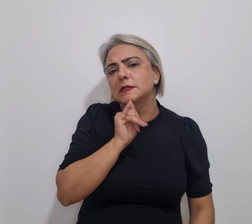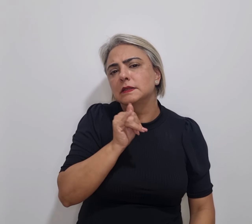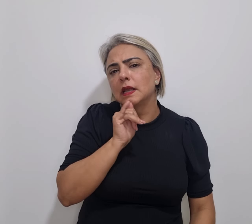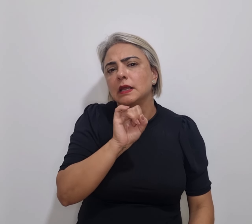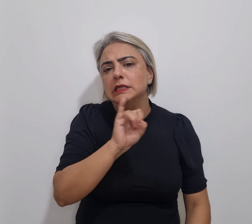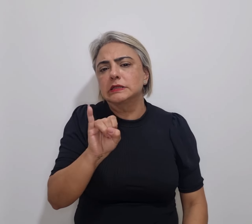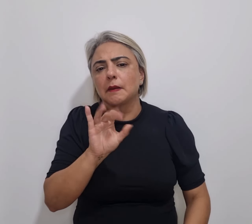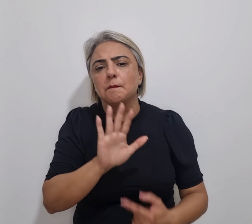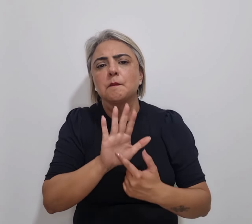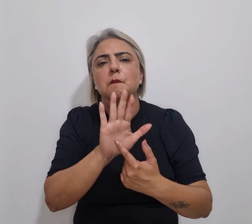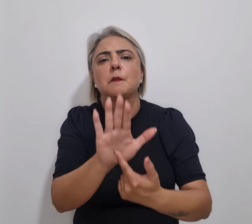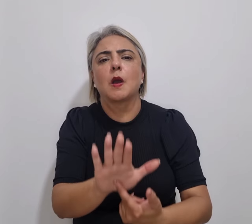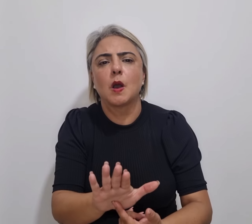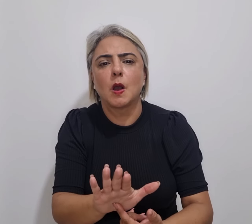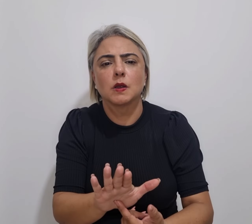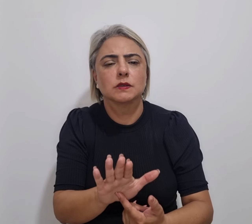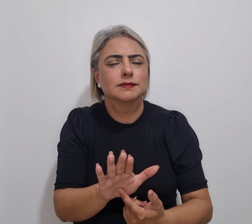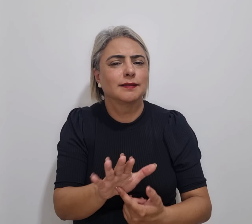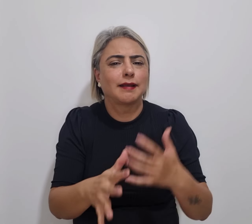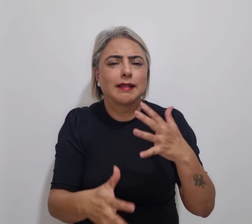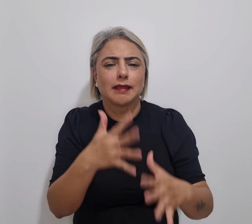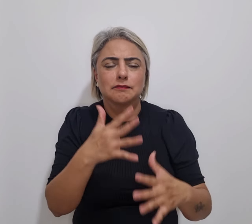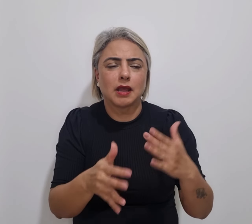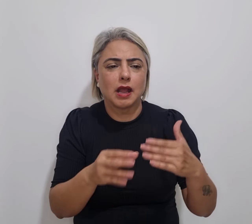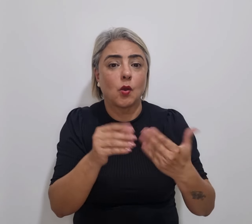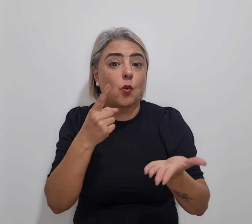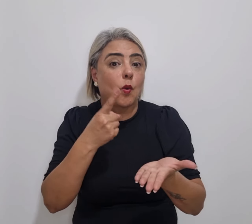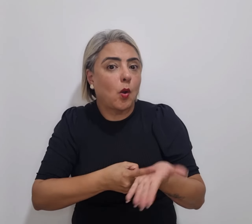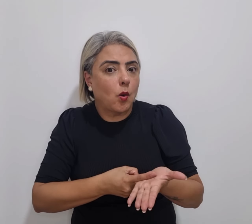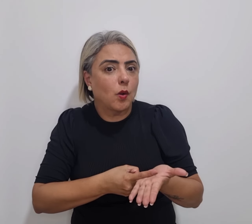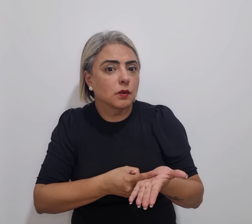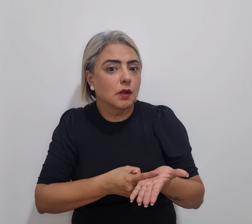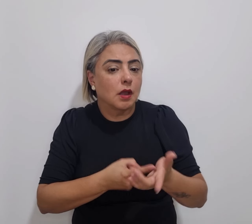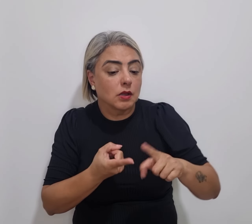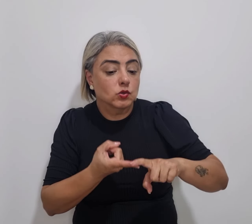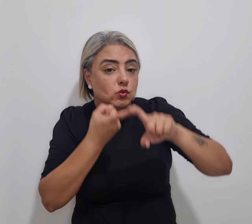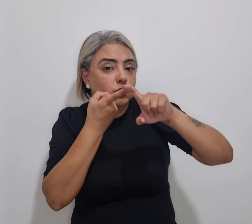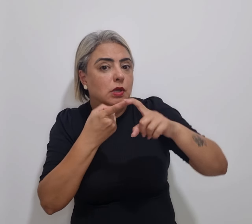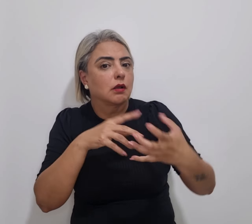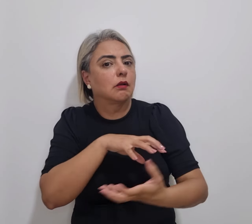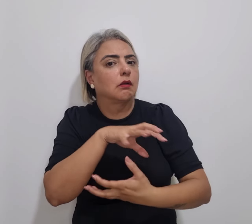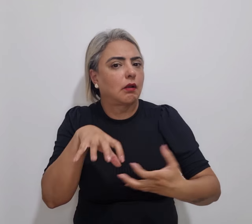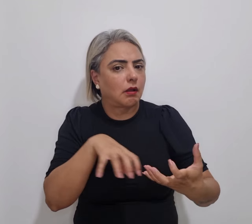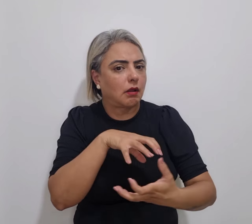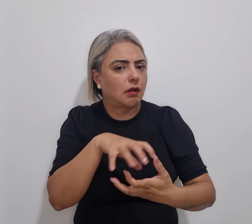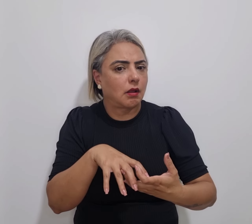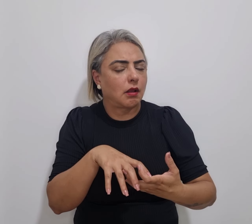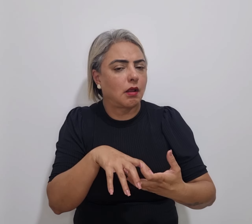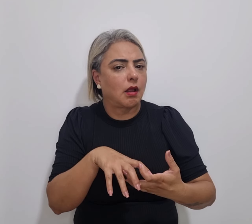sinaliza a inviabilização do que foi acordo para a suspensão da greve, a previsão de